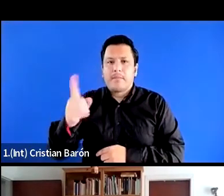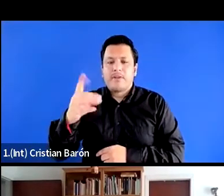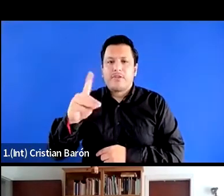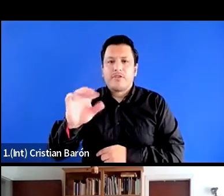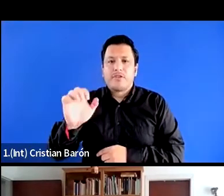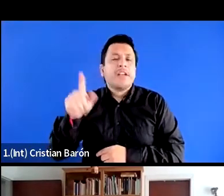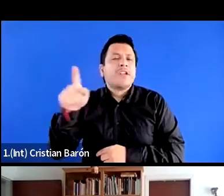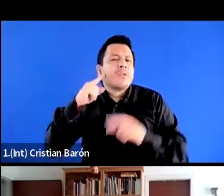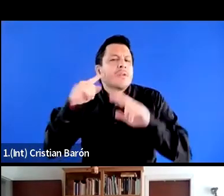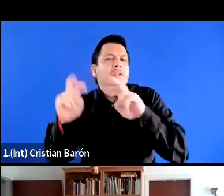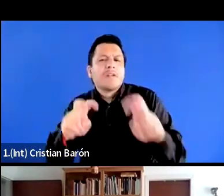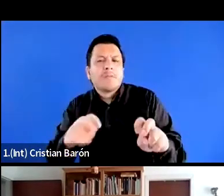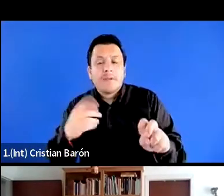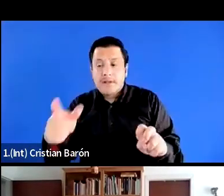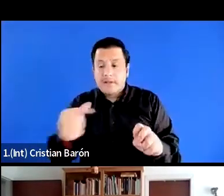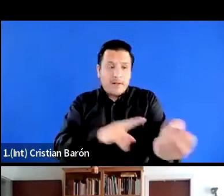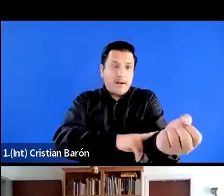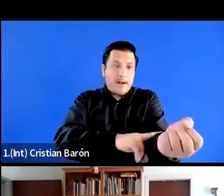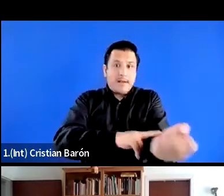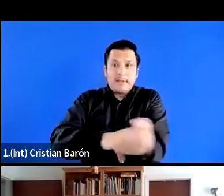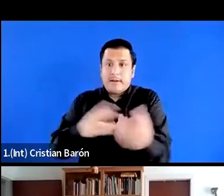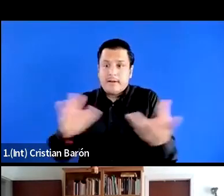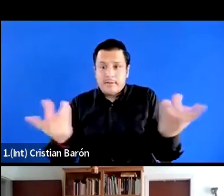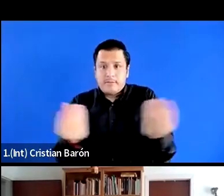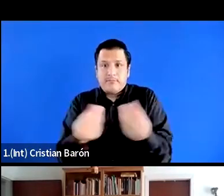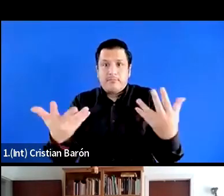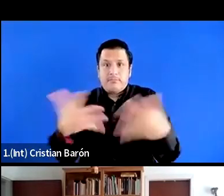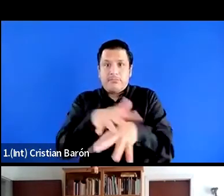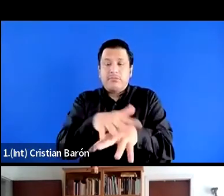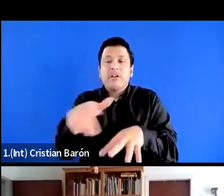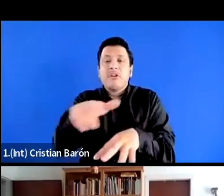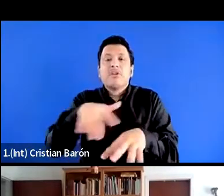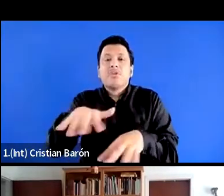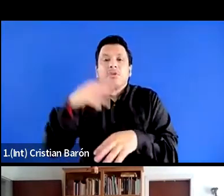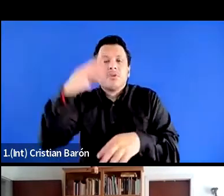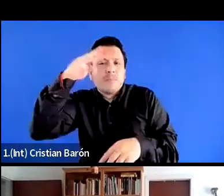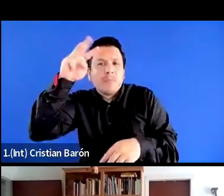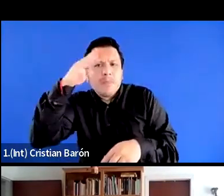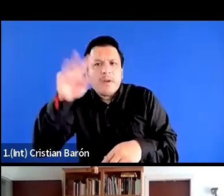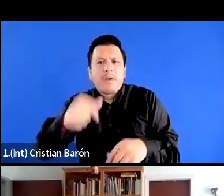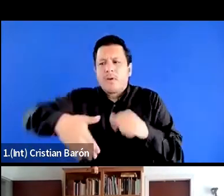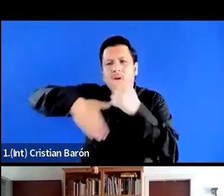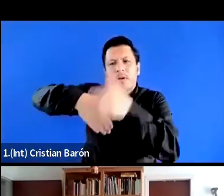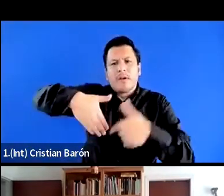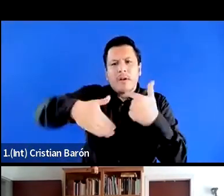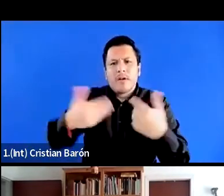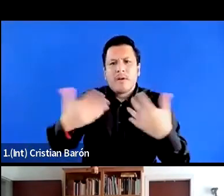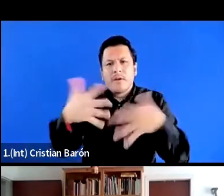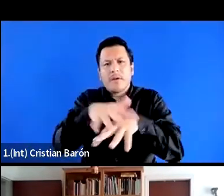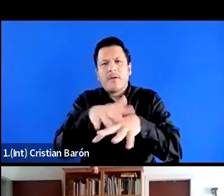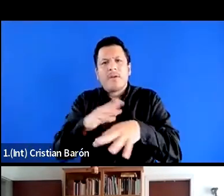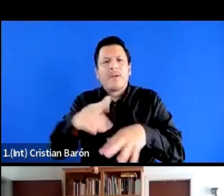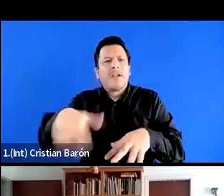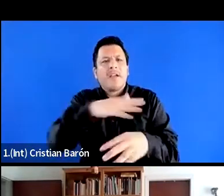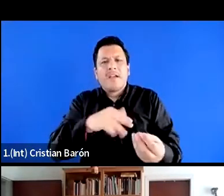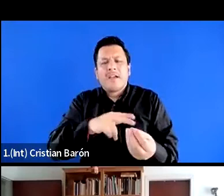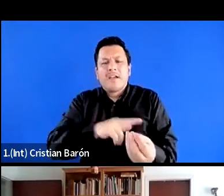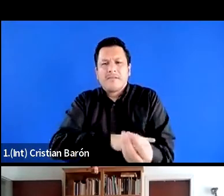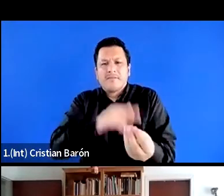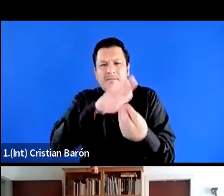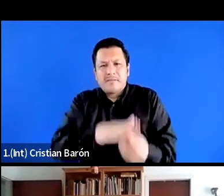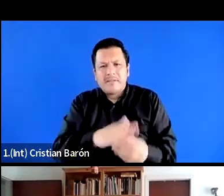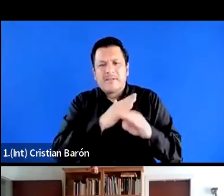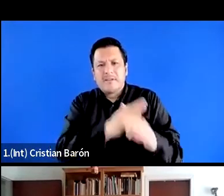interseccional de la raza y el racismo en México y América Latina, mestizaje y el antirracismo, teoría